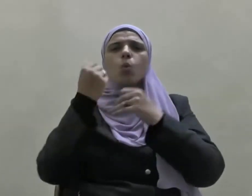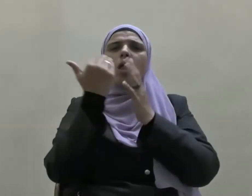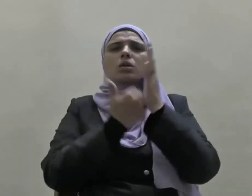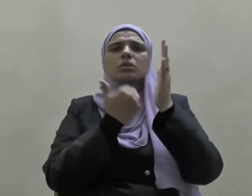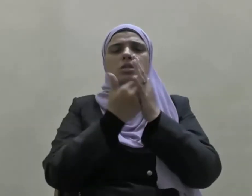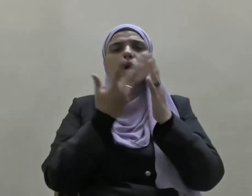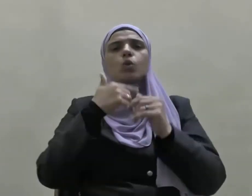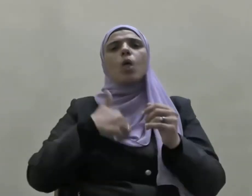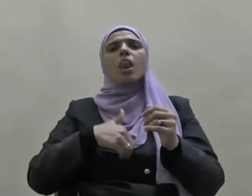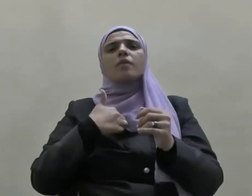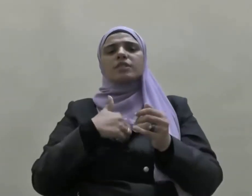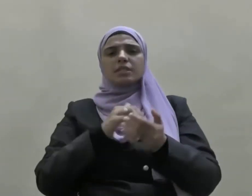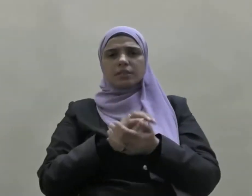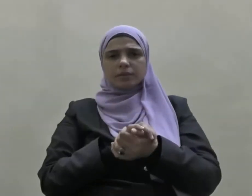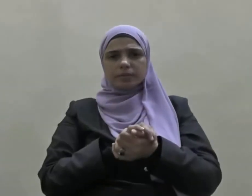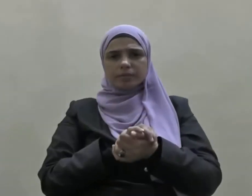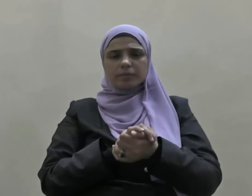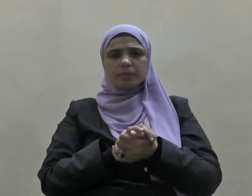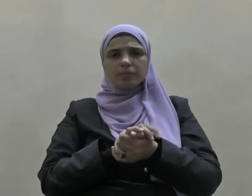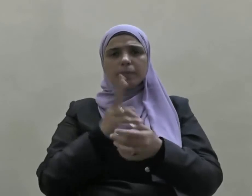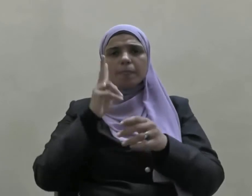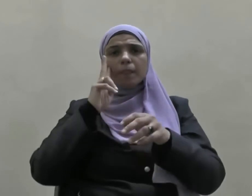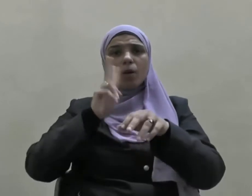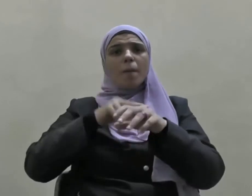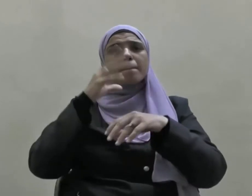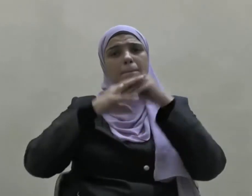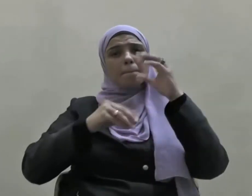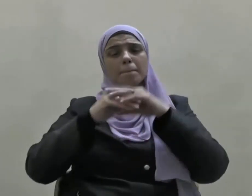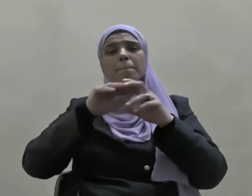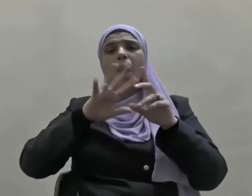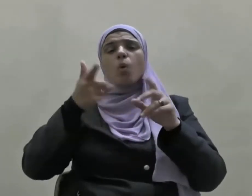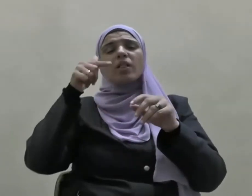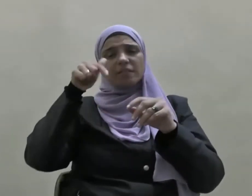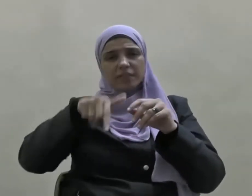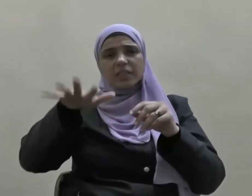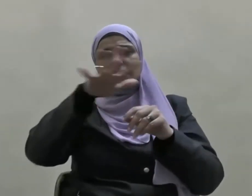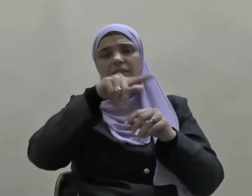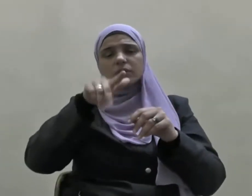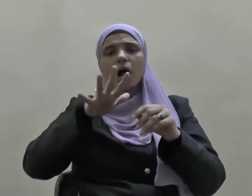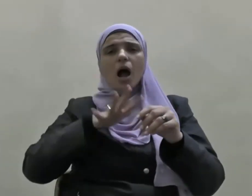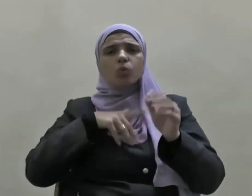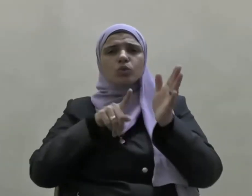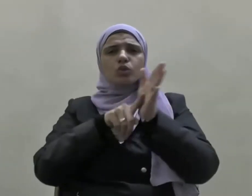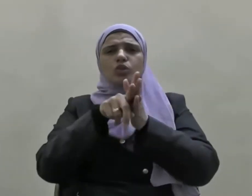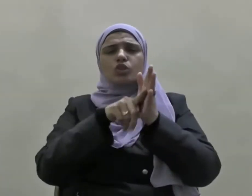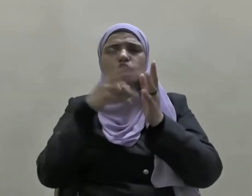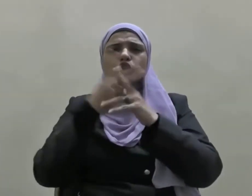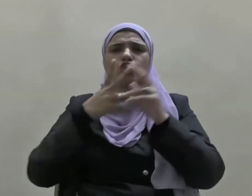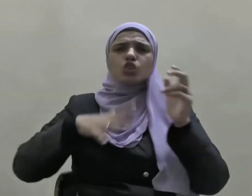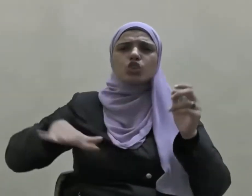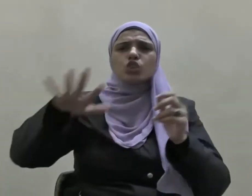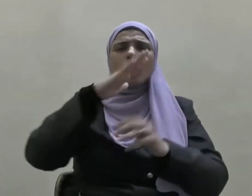والاقتصادي والنفسي والمحاولات المستميتة في إثارة الشعوب